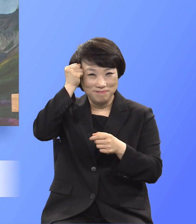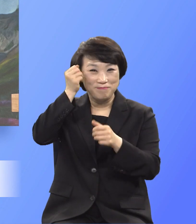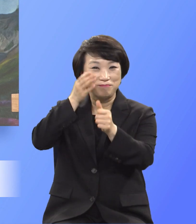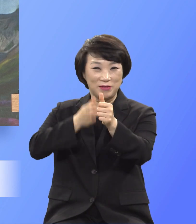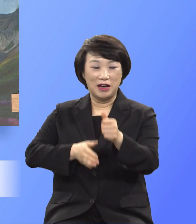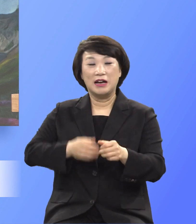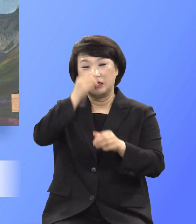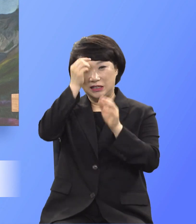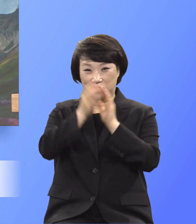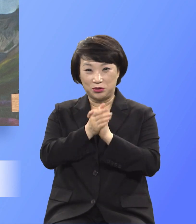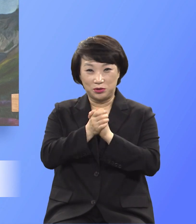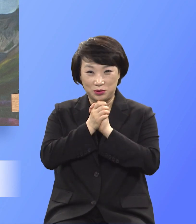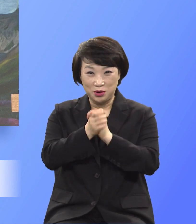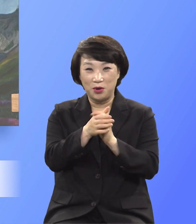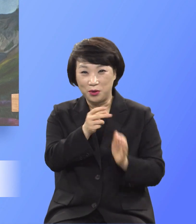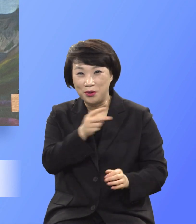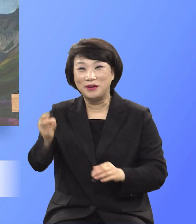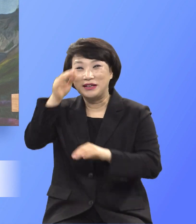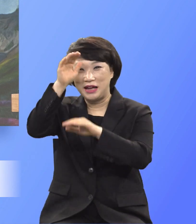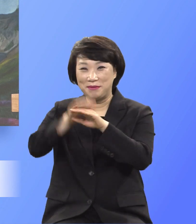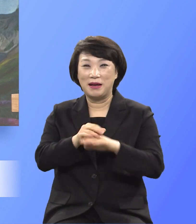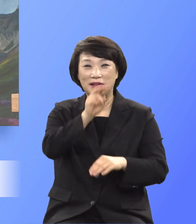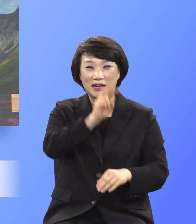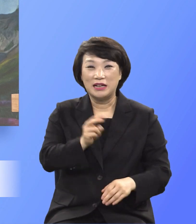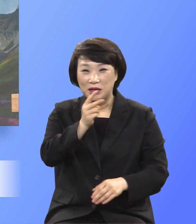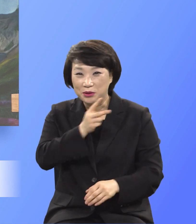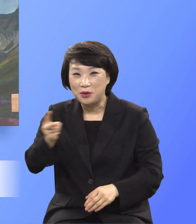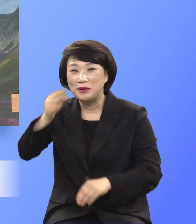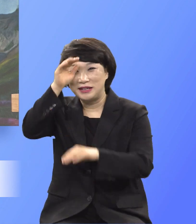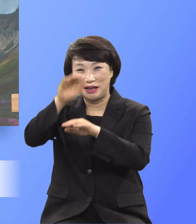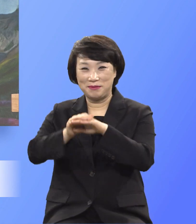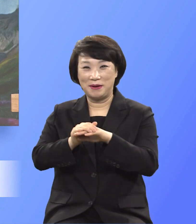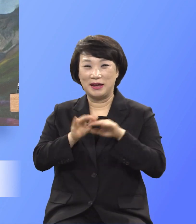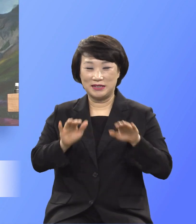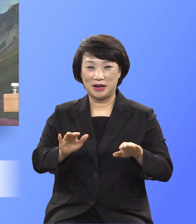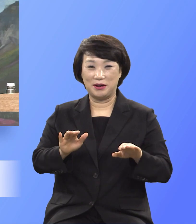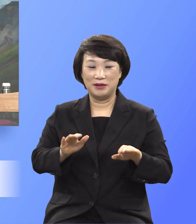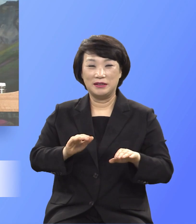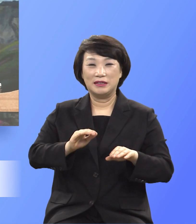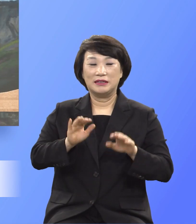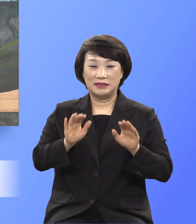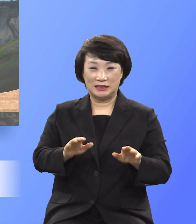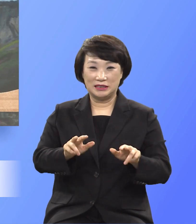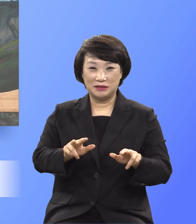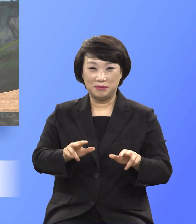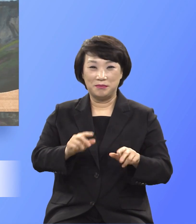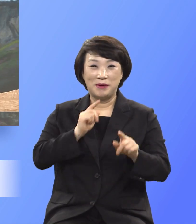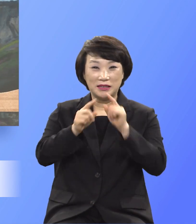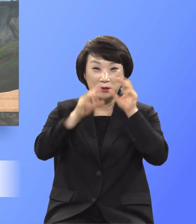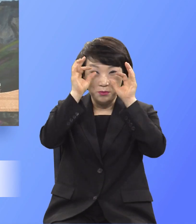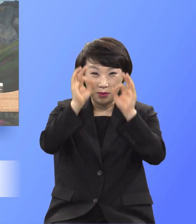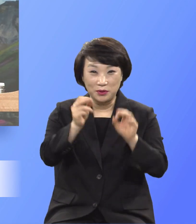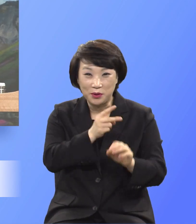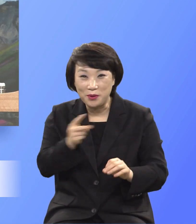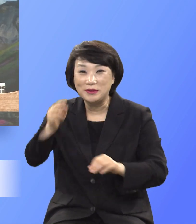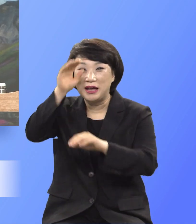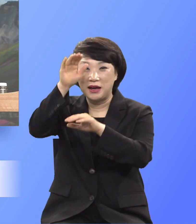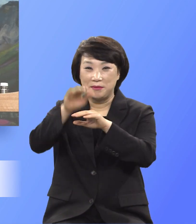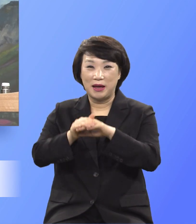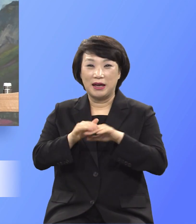예배요 찬양도 예배요 오늘 예시간 말씀 듣는 것도 예배요 나를